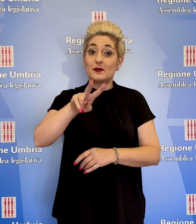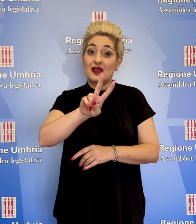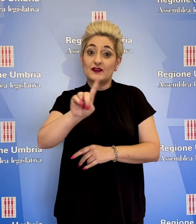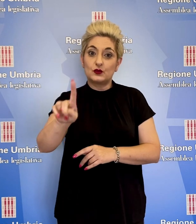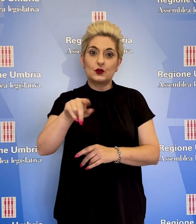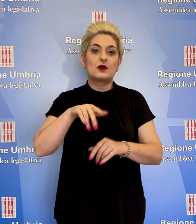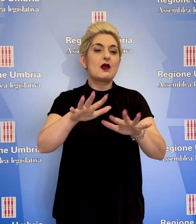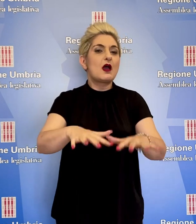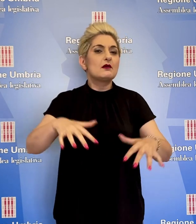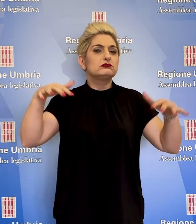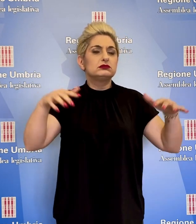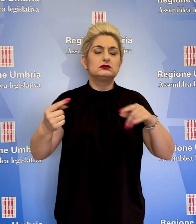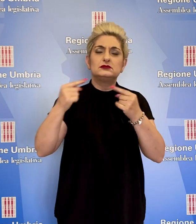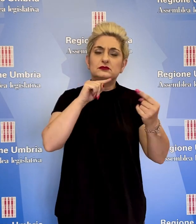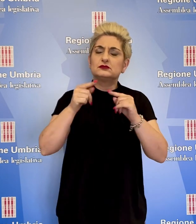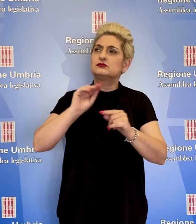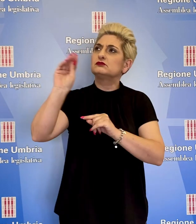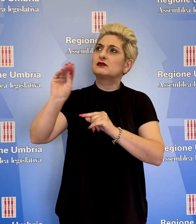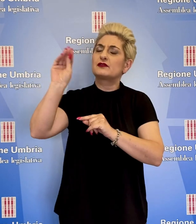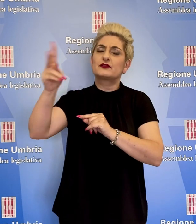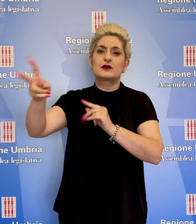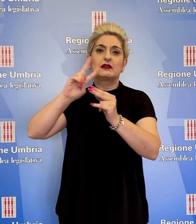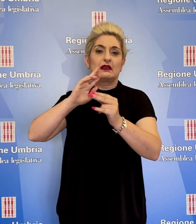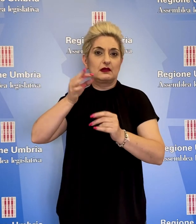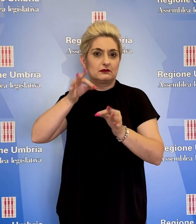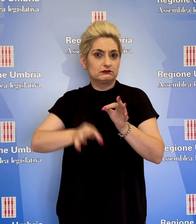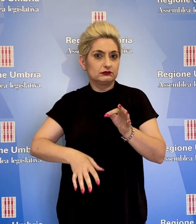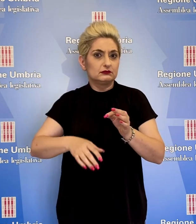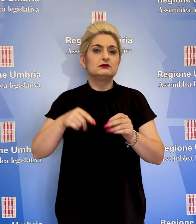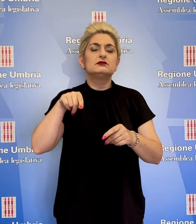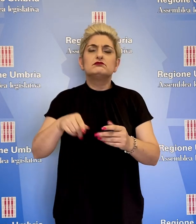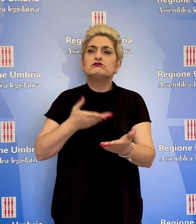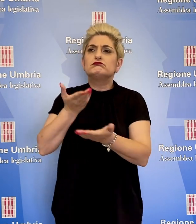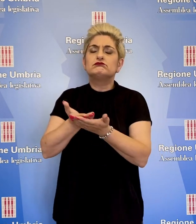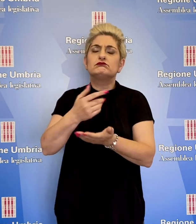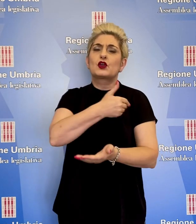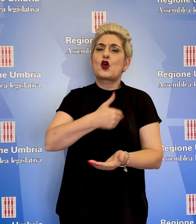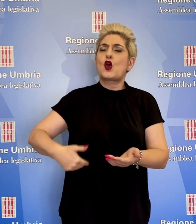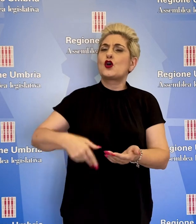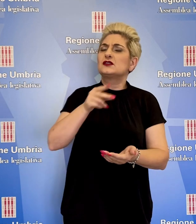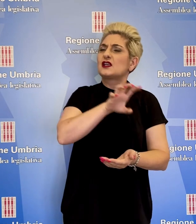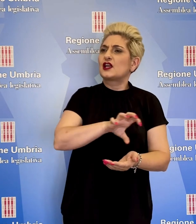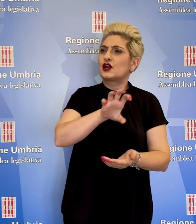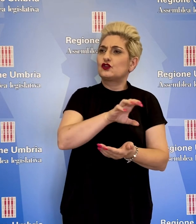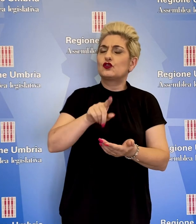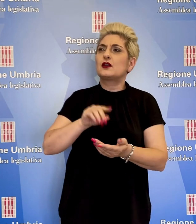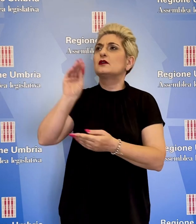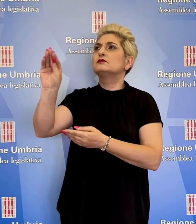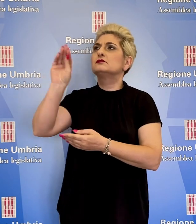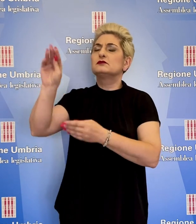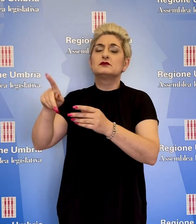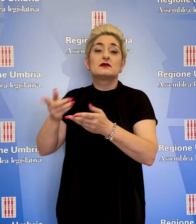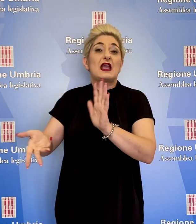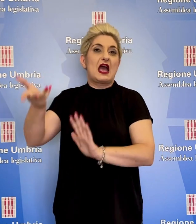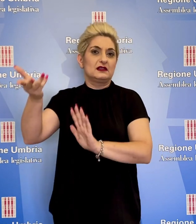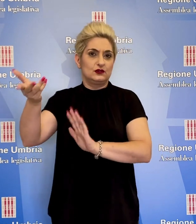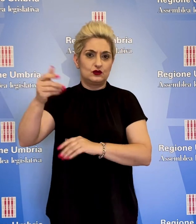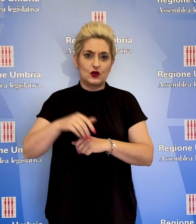l'Aula ha discusso una serie di interrogazioni a risposta immediata presentate dai consiglieri regionali e rivolte agli assessori.